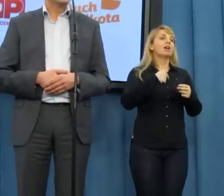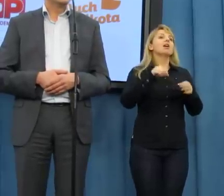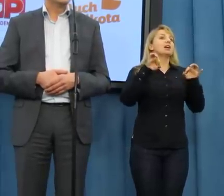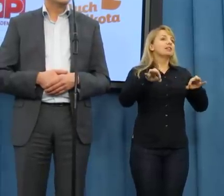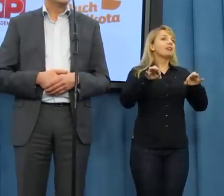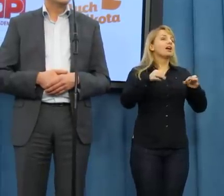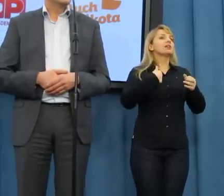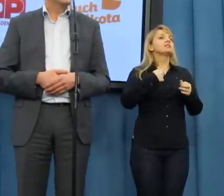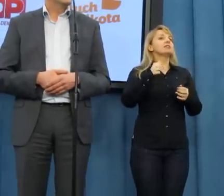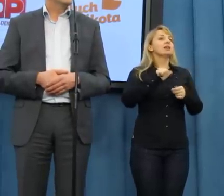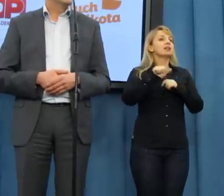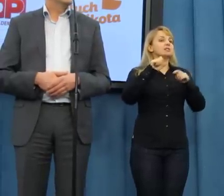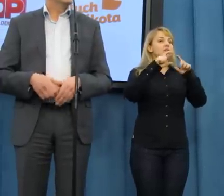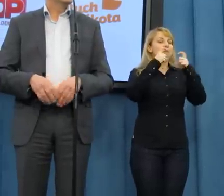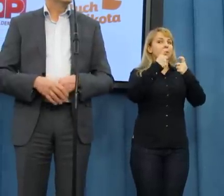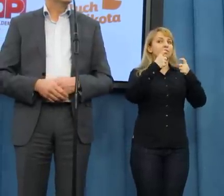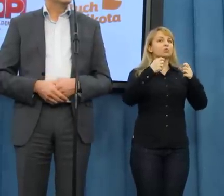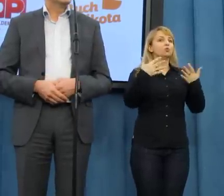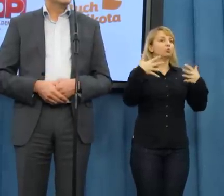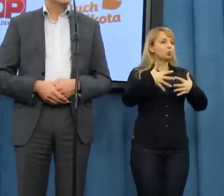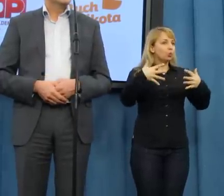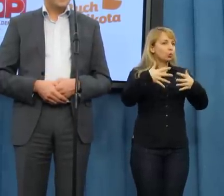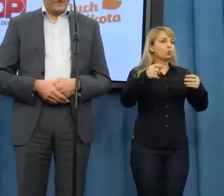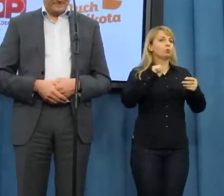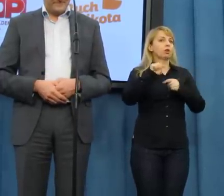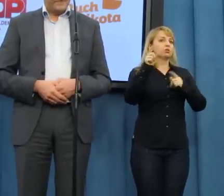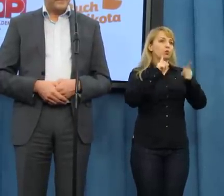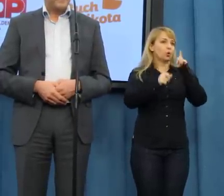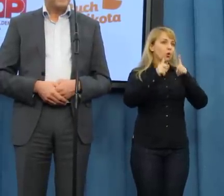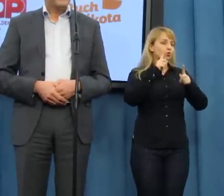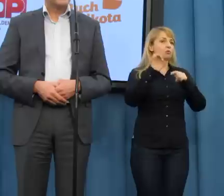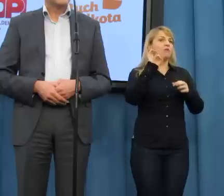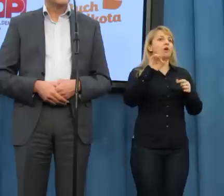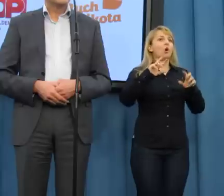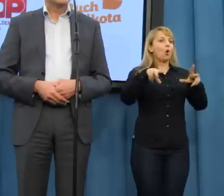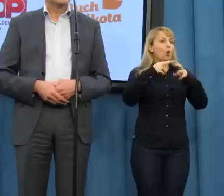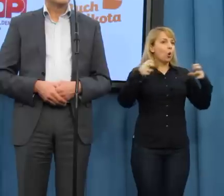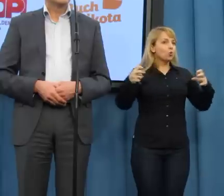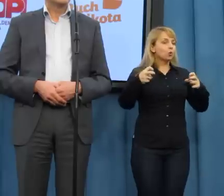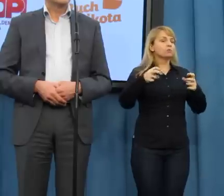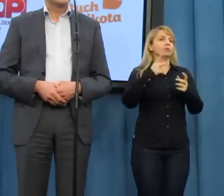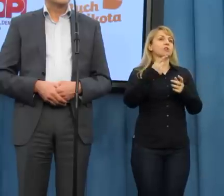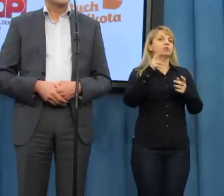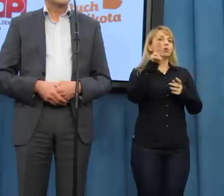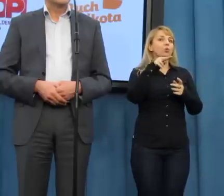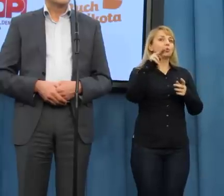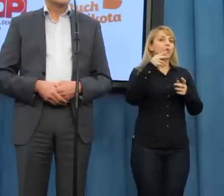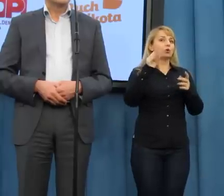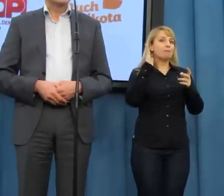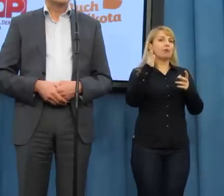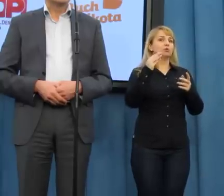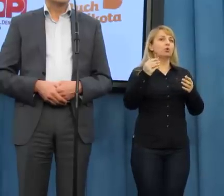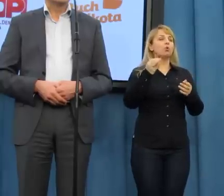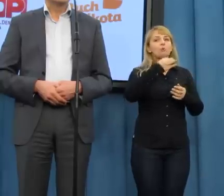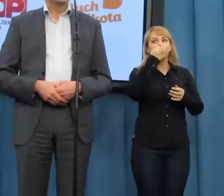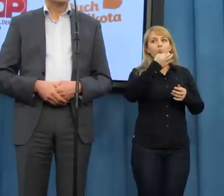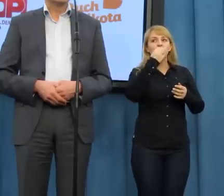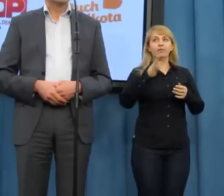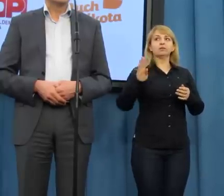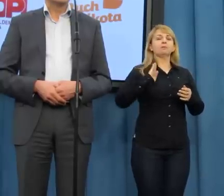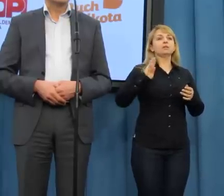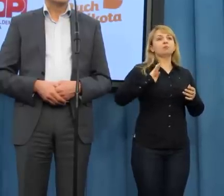na prezydium klubu omawiamy kilka znaczących rozwiązań, które mają poprawić bezpieczeństwo w ruchu drogowym,